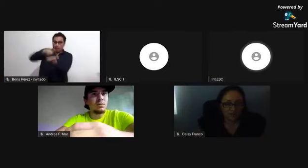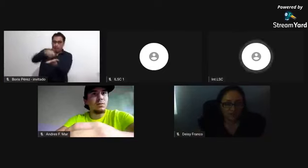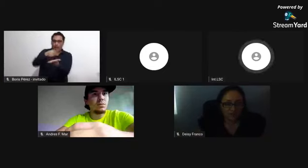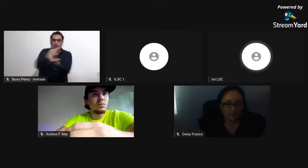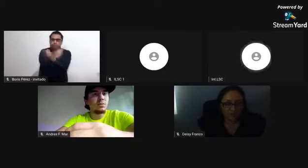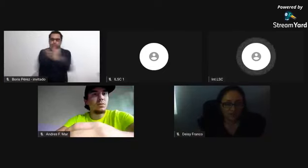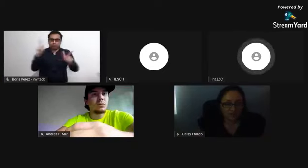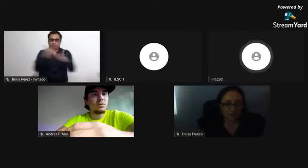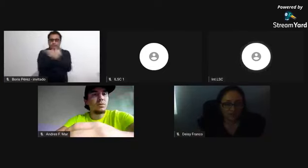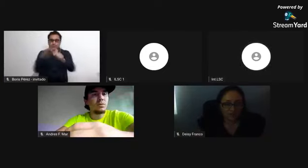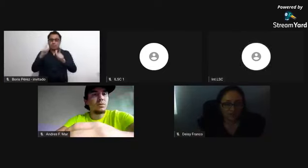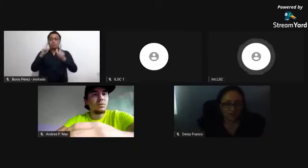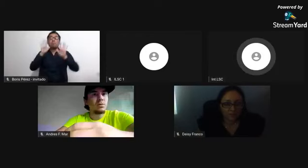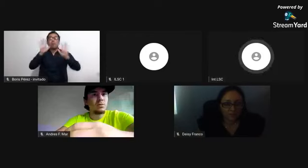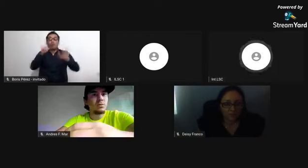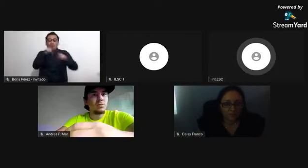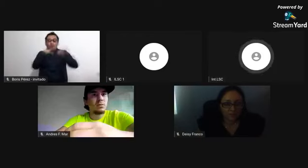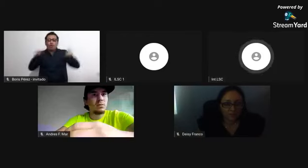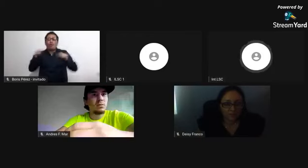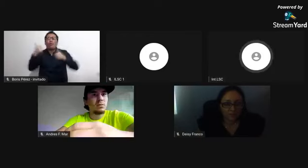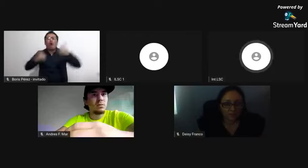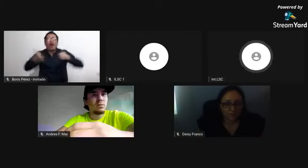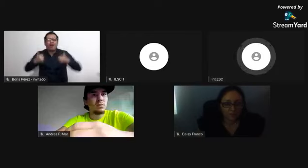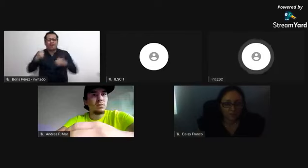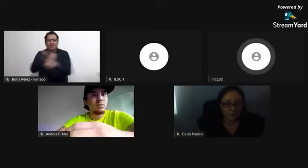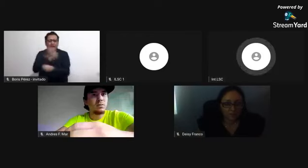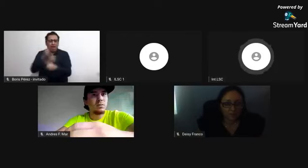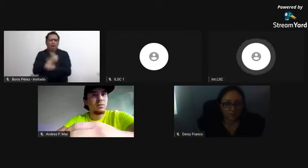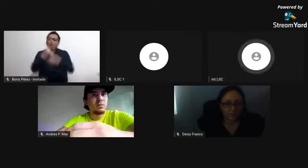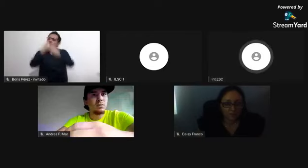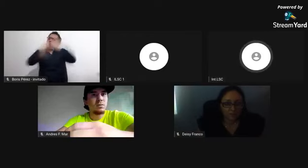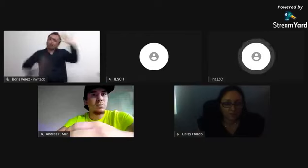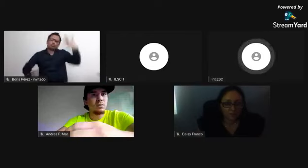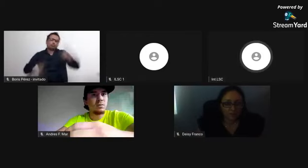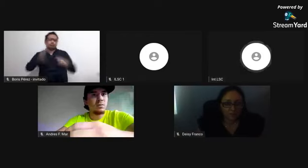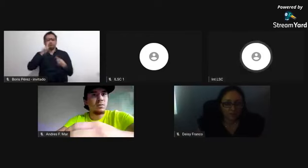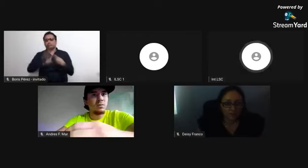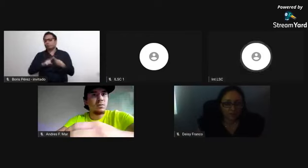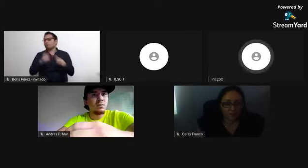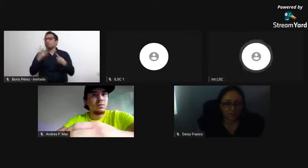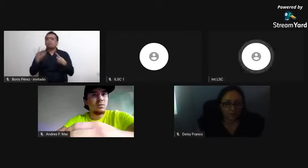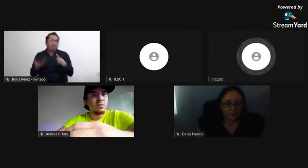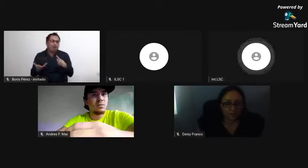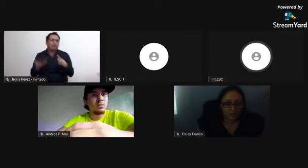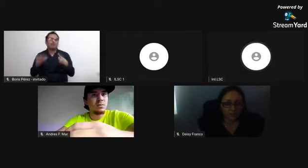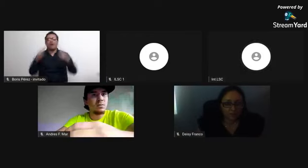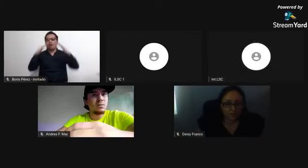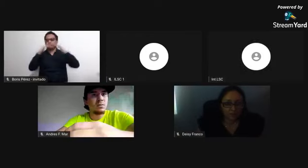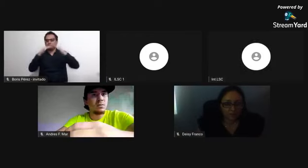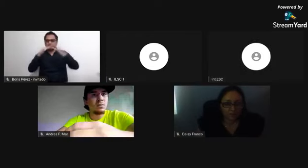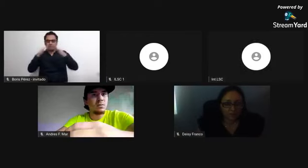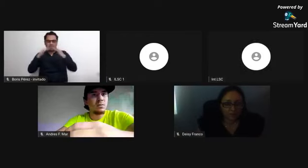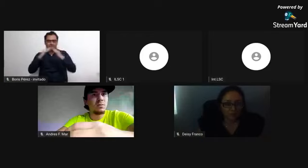buscaban su libertad. Por eso los procesos eran paralelos en diferentes regiones del país.